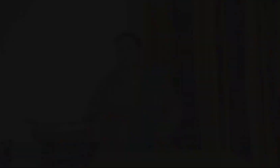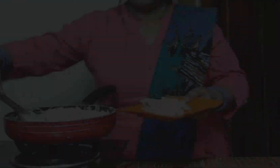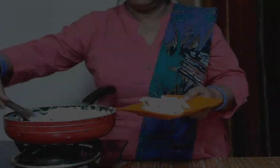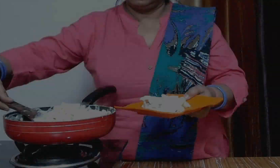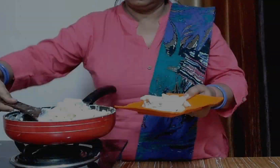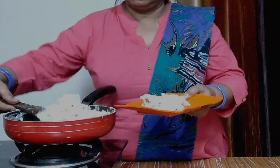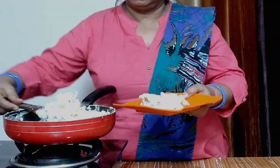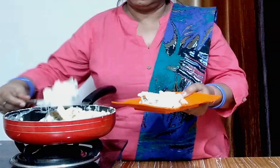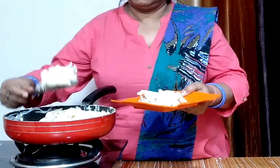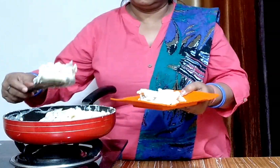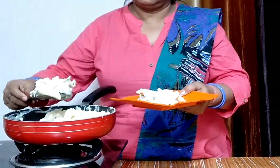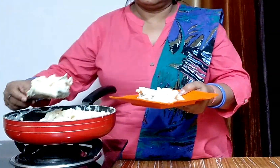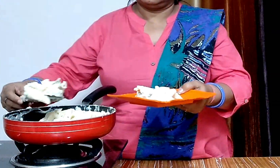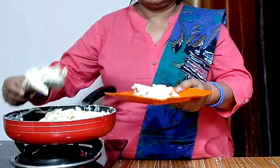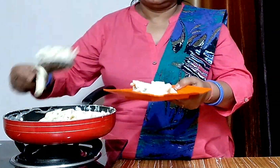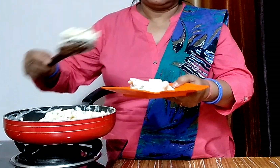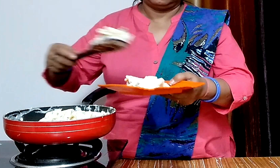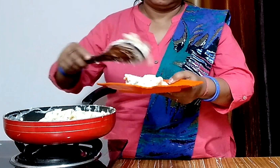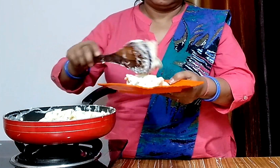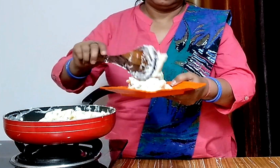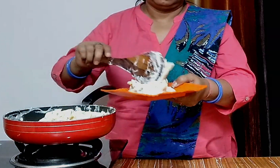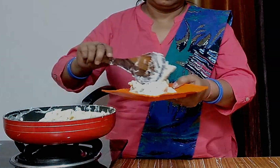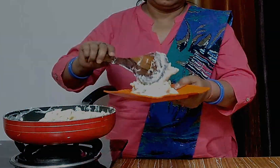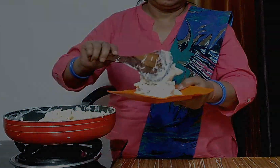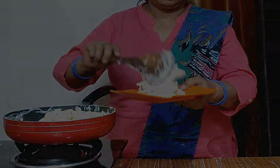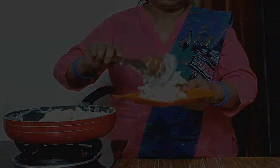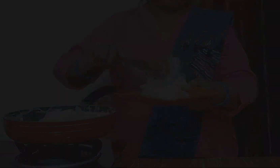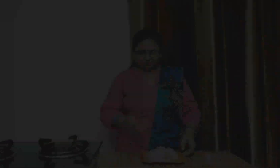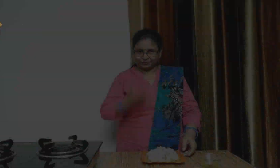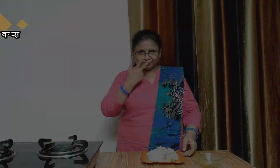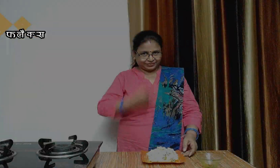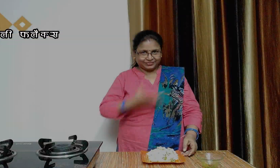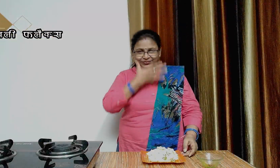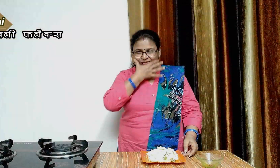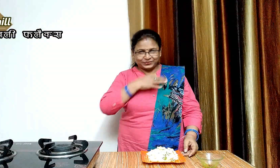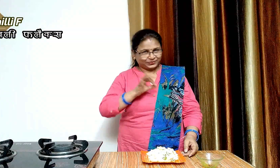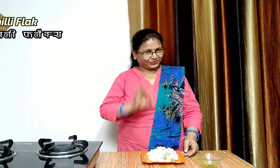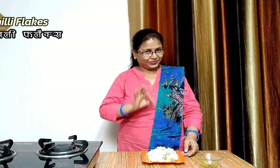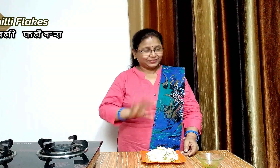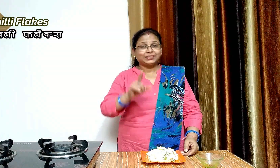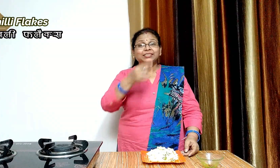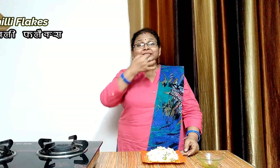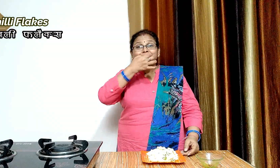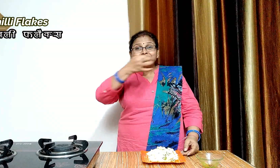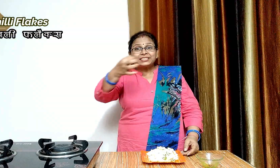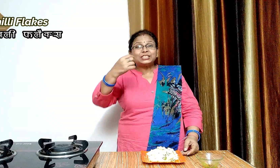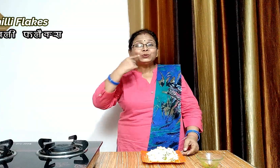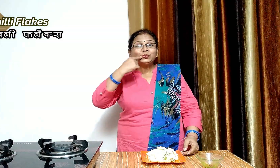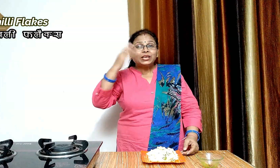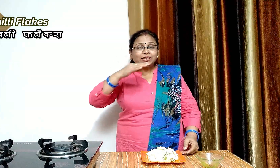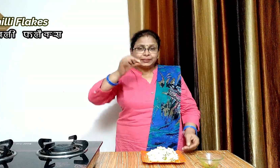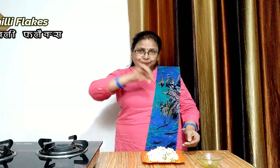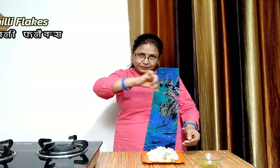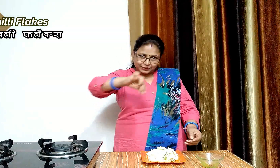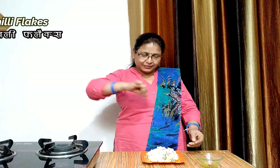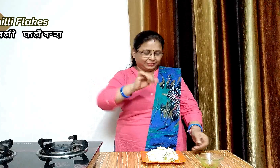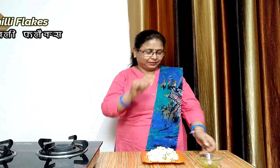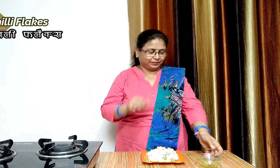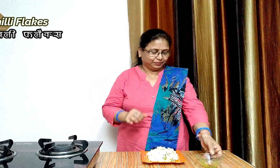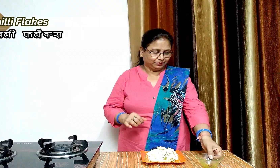और सर्विंग प्लेट में निकाल लेंगे देखिए काफी जुनर लग रहा है अब इसे चली फ्लेक से गार्निश कर